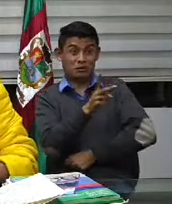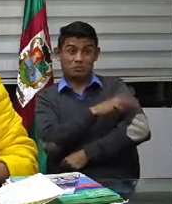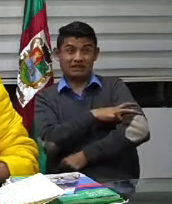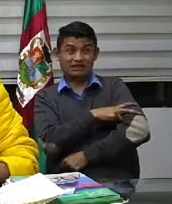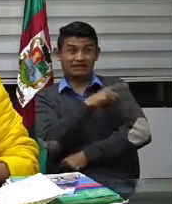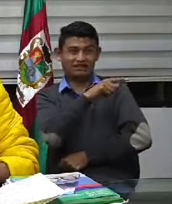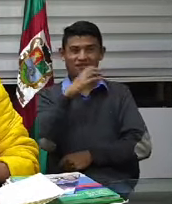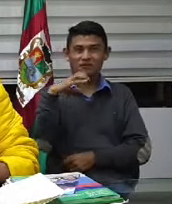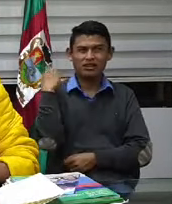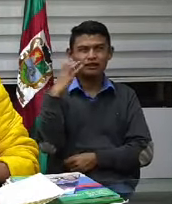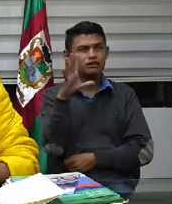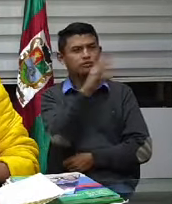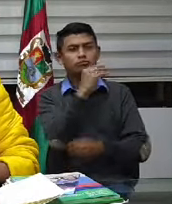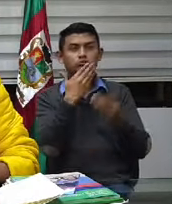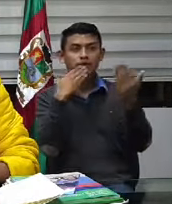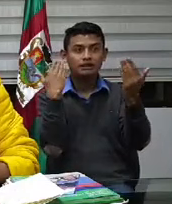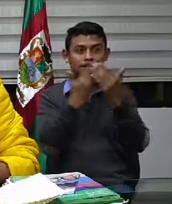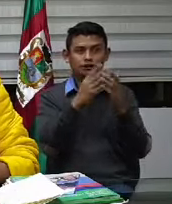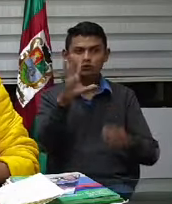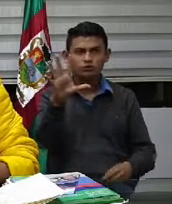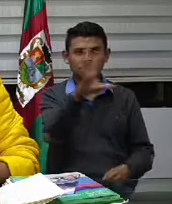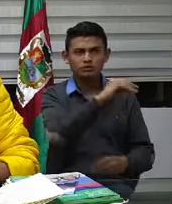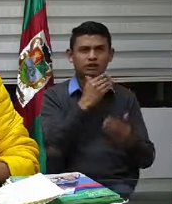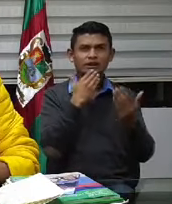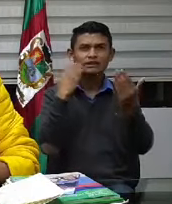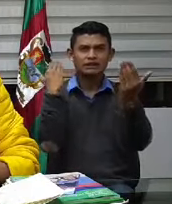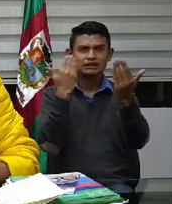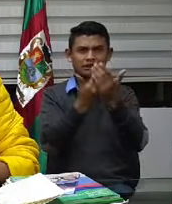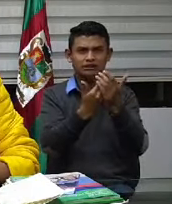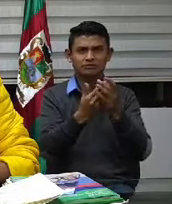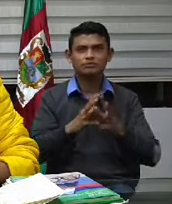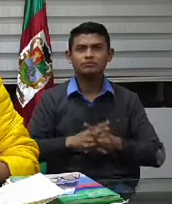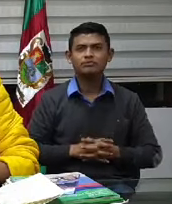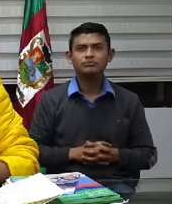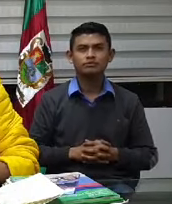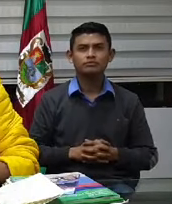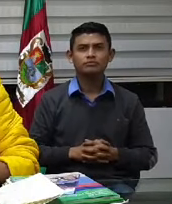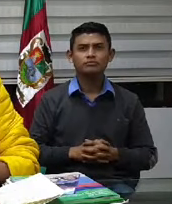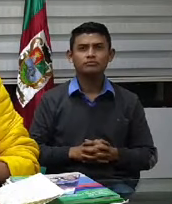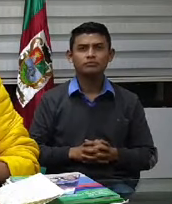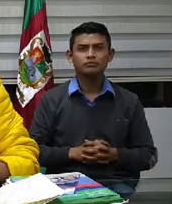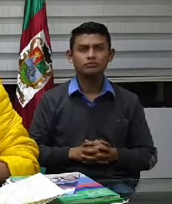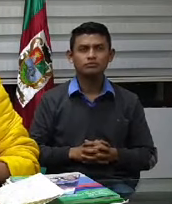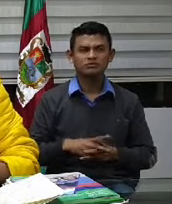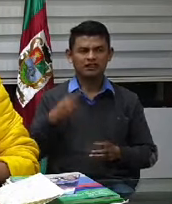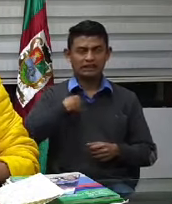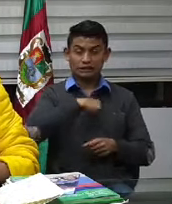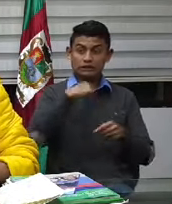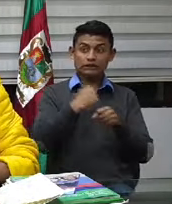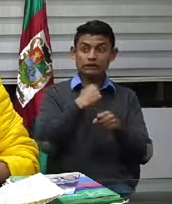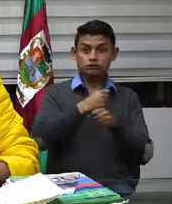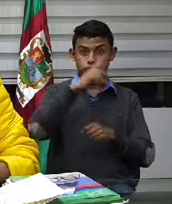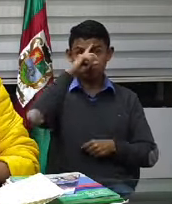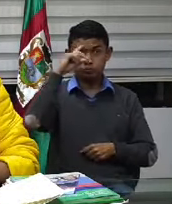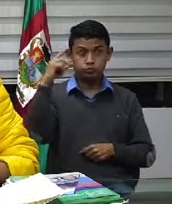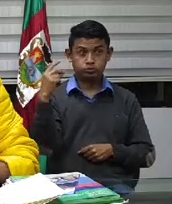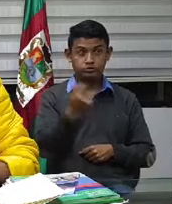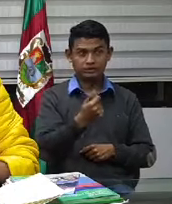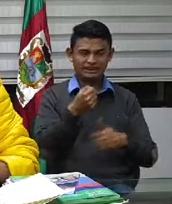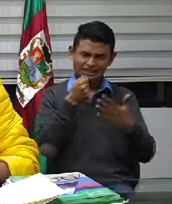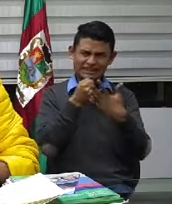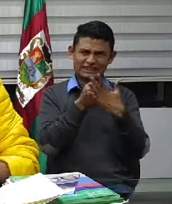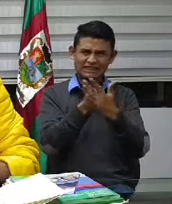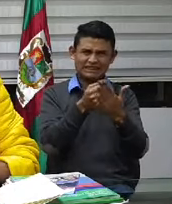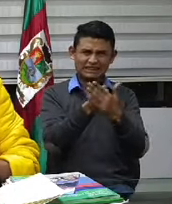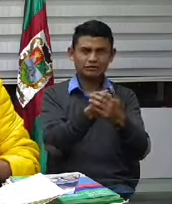gracias a todos ustedes les agradezco mucho vamos a seguir trabajando de verdad intensamente como lo hemos venido